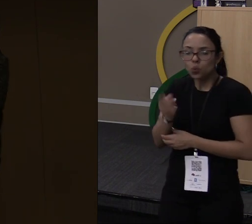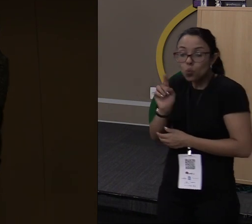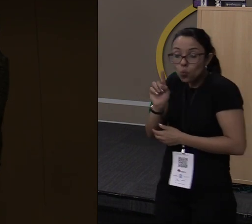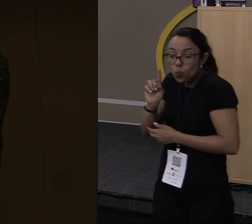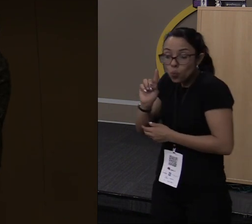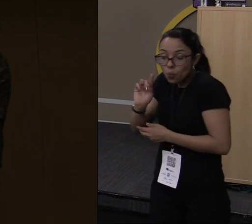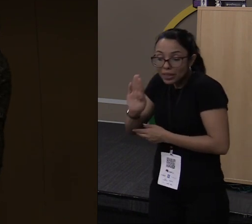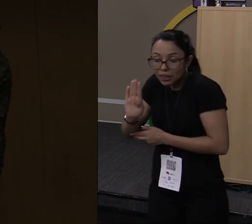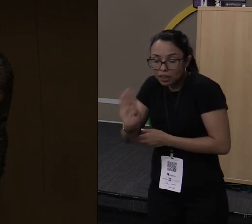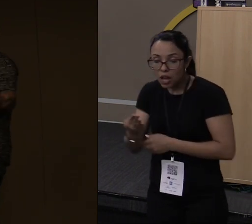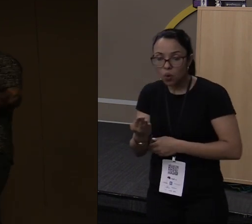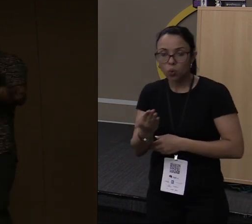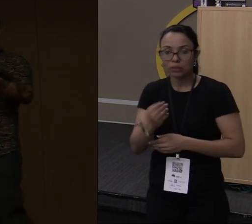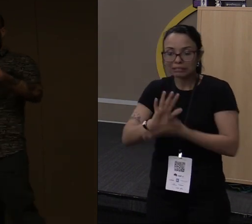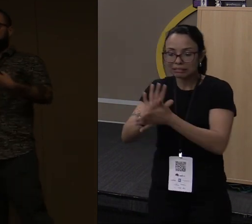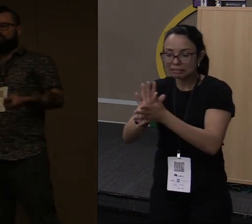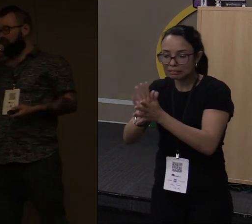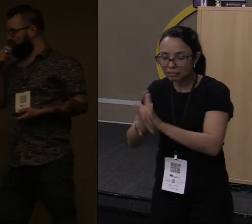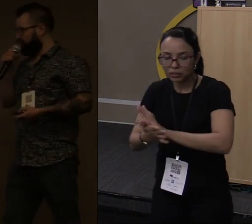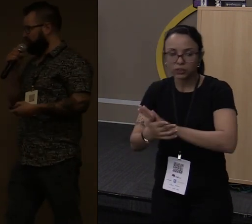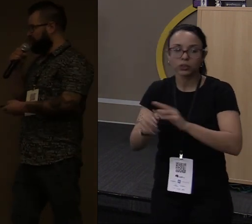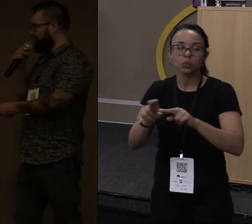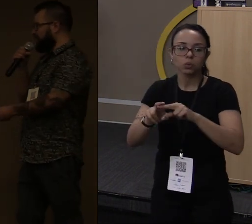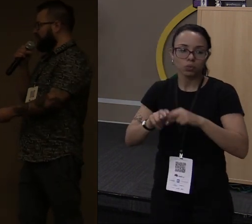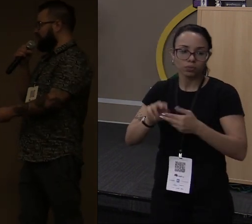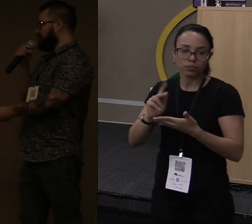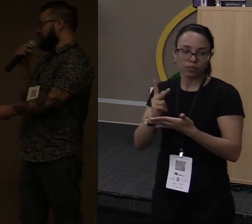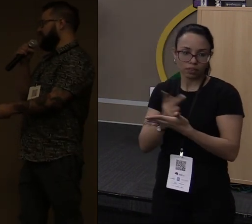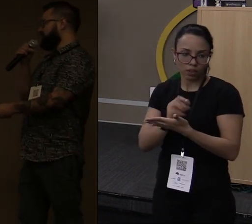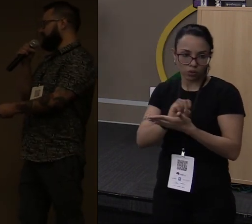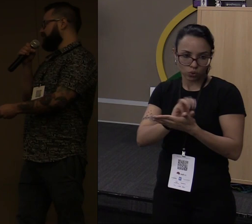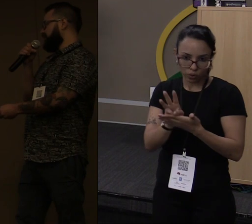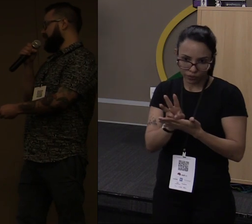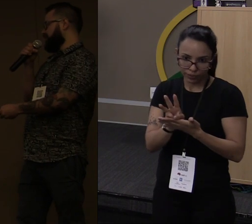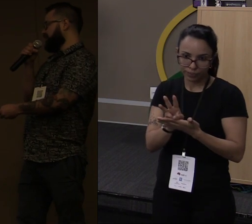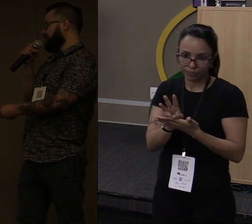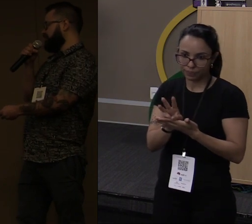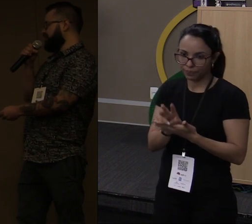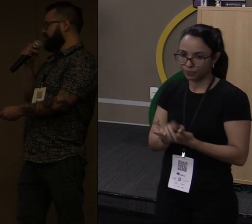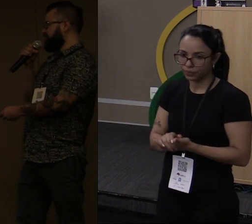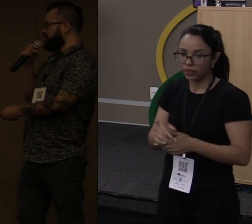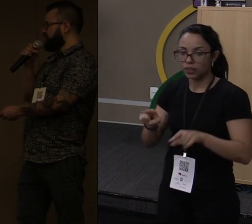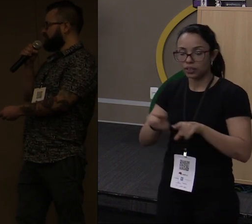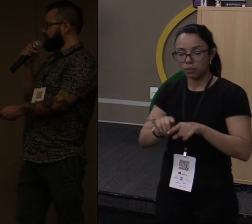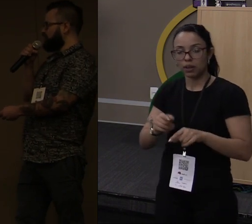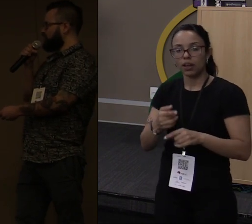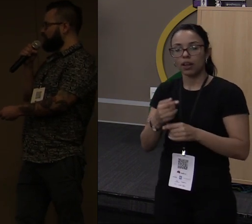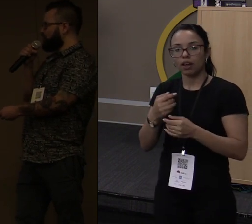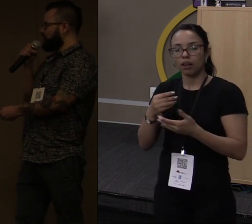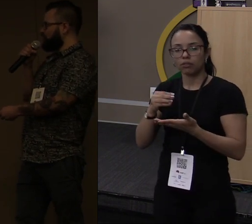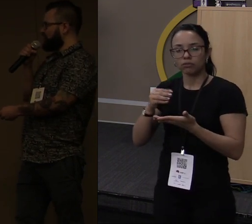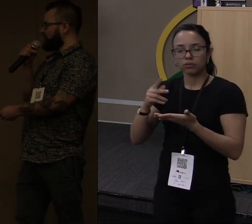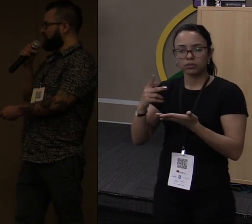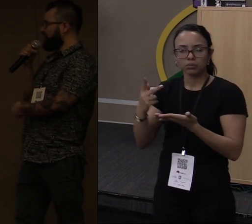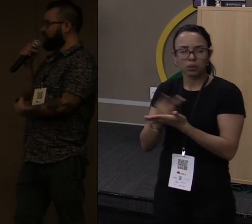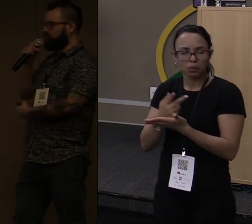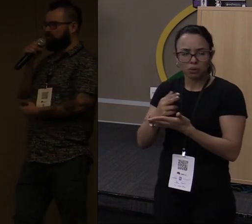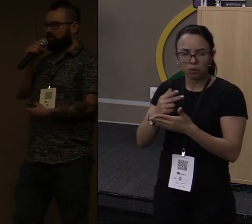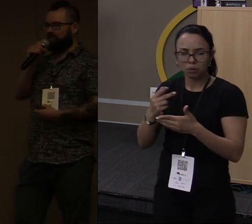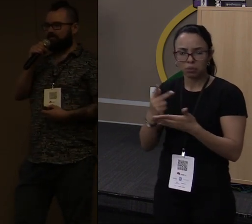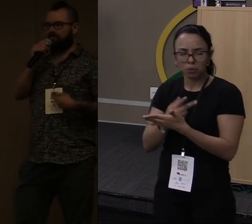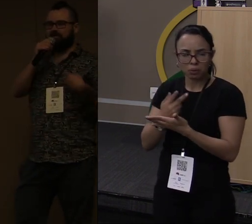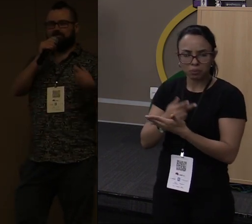no lançamento por conta de um erro no software. E as falhas em 2017, foi 1.7